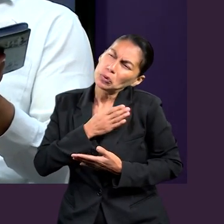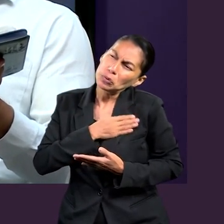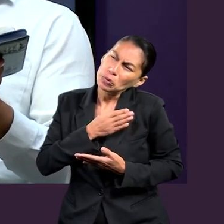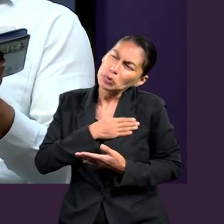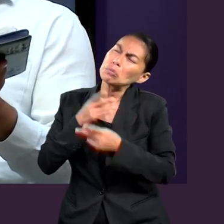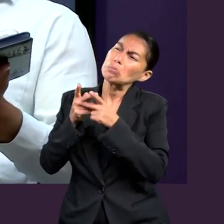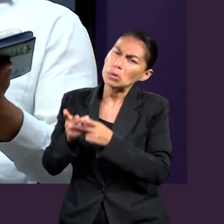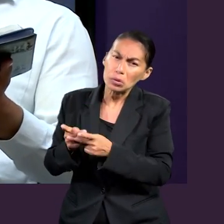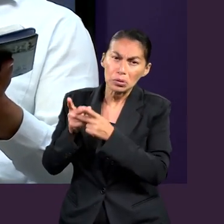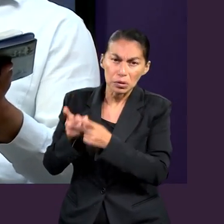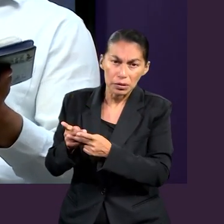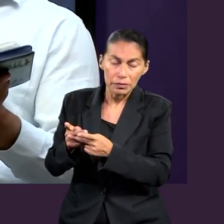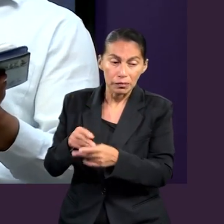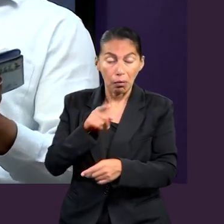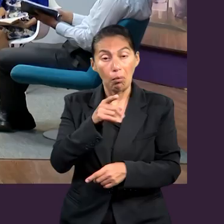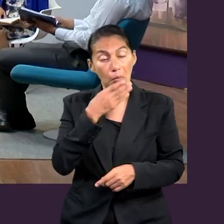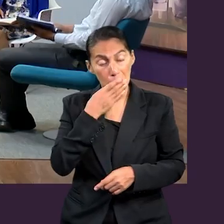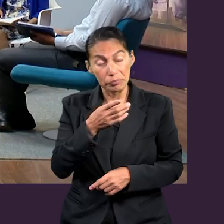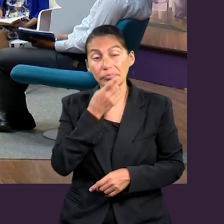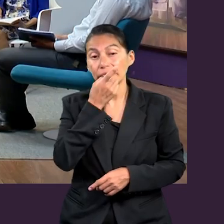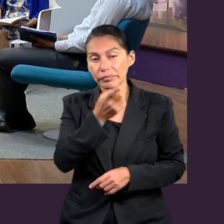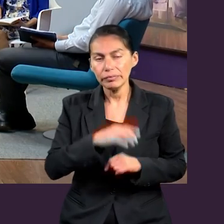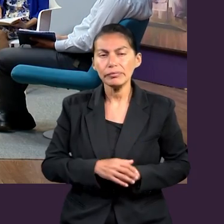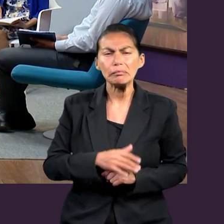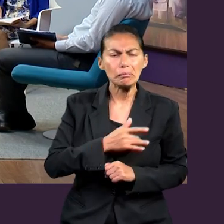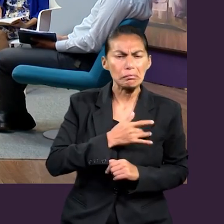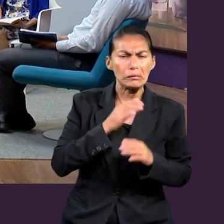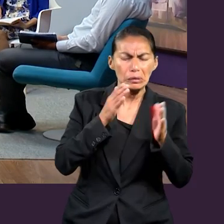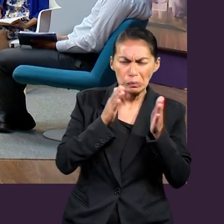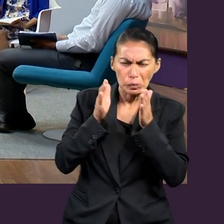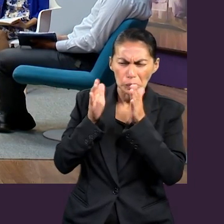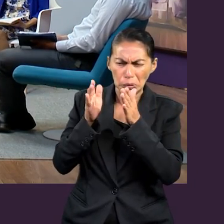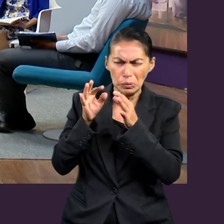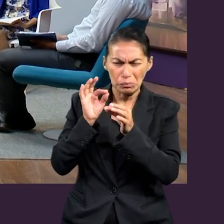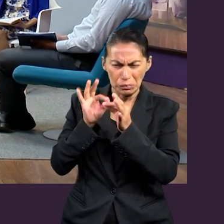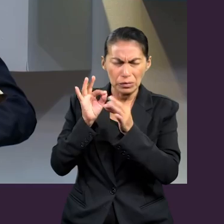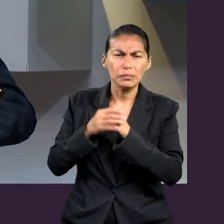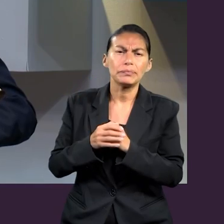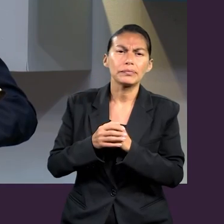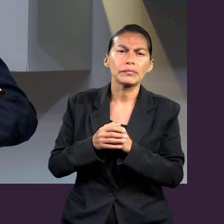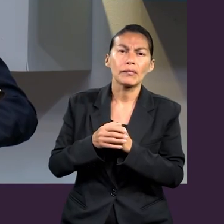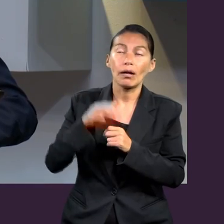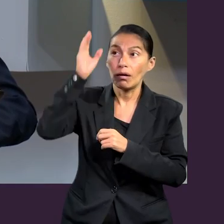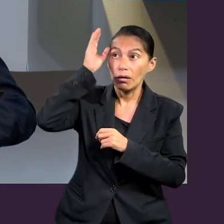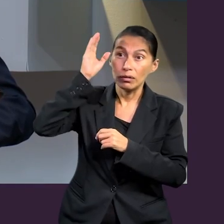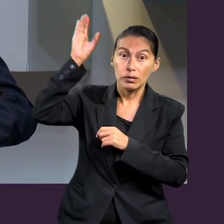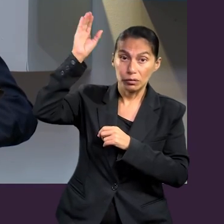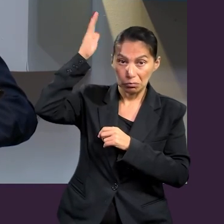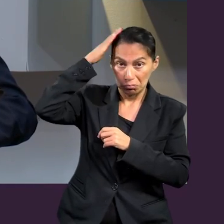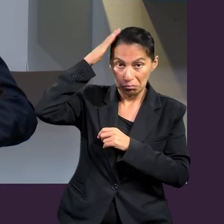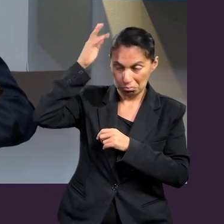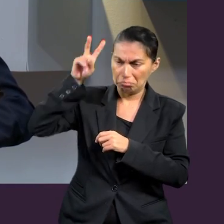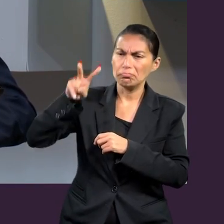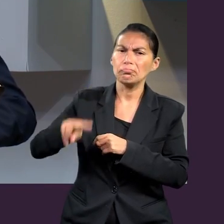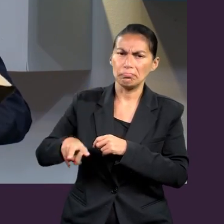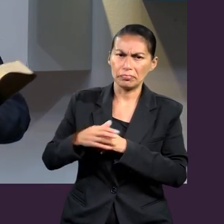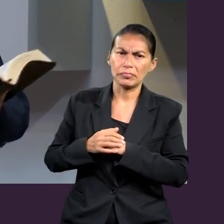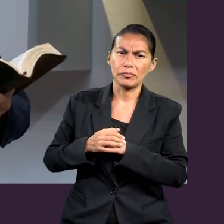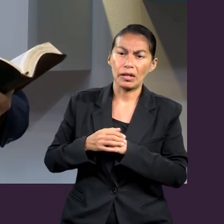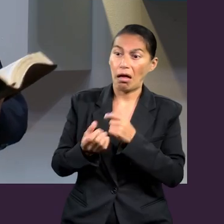mansos y pacientes. Qué bueno que dijiste eso, sentido de ubicación. Me gustó. Porque efectivamente, Cristo es la cabeza de la